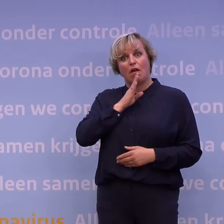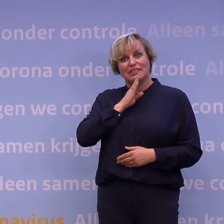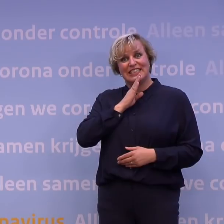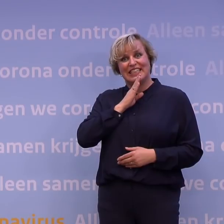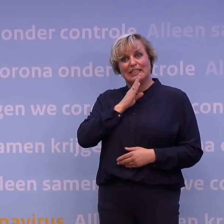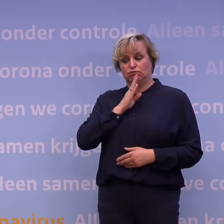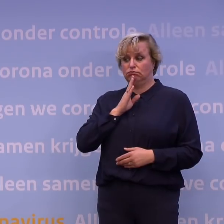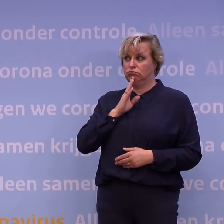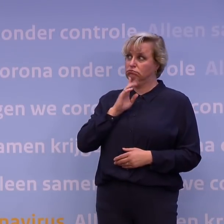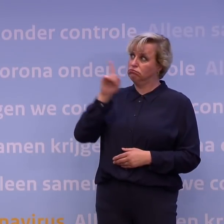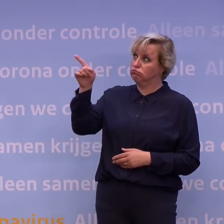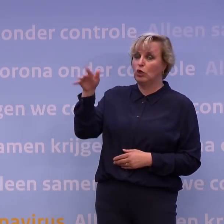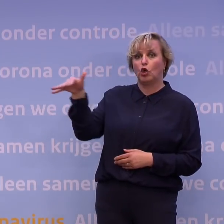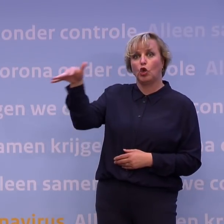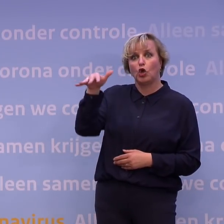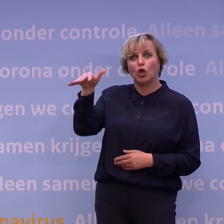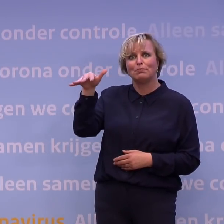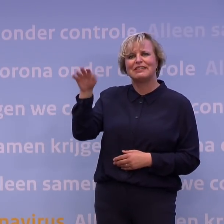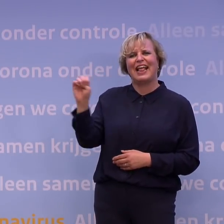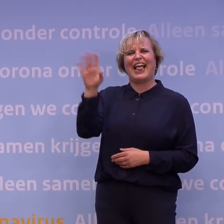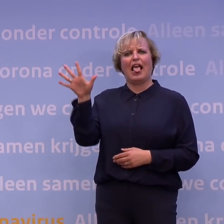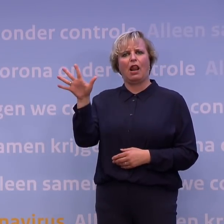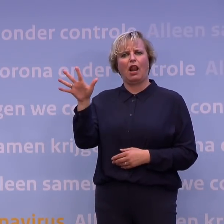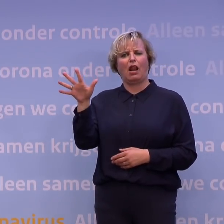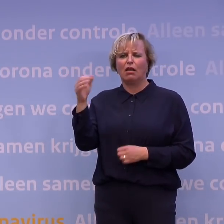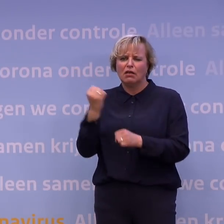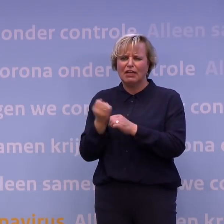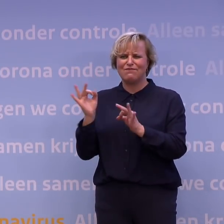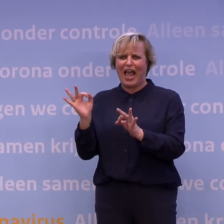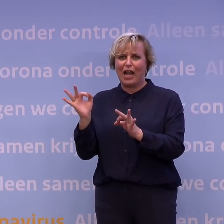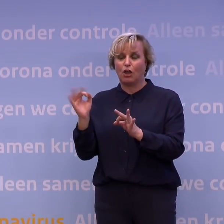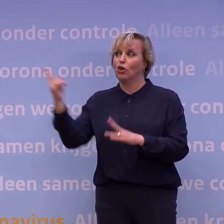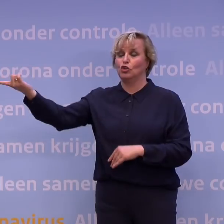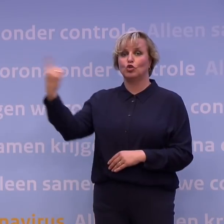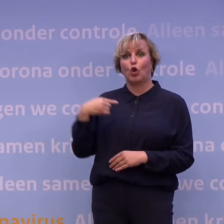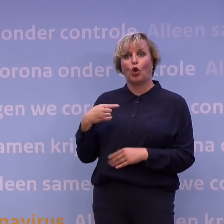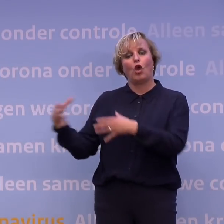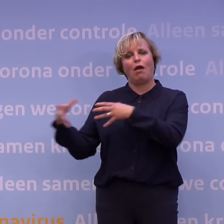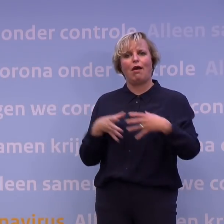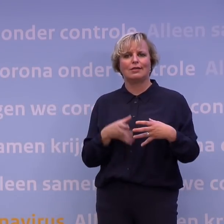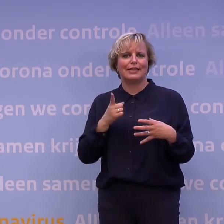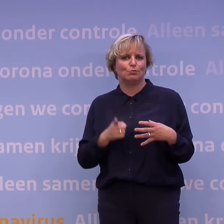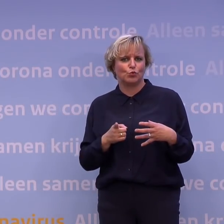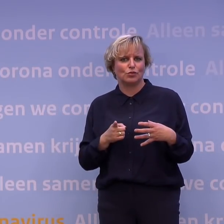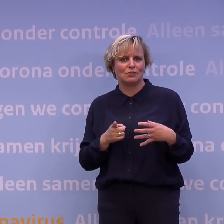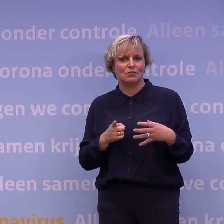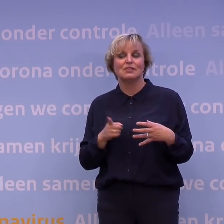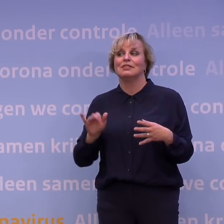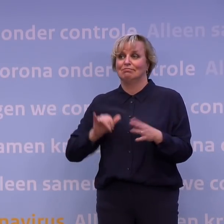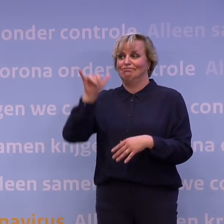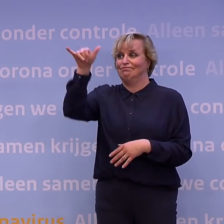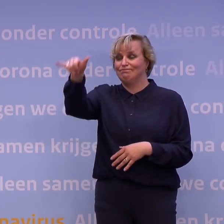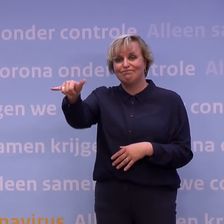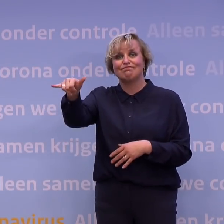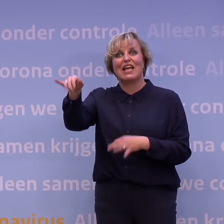niet op geel staat, dus niet helemaal veilig is, dan moet je in quarantaine als je terugkomt. En als je naar een gebied gaat wat wel